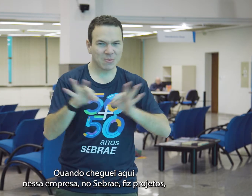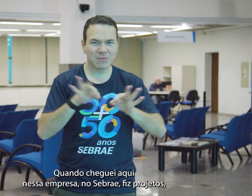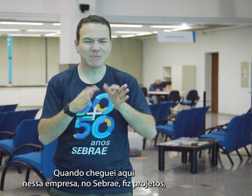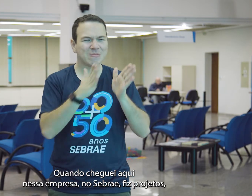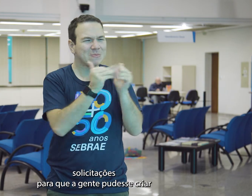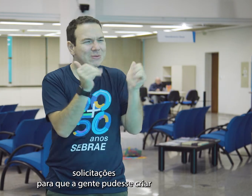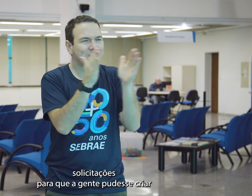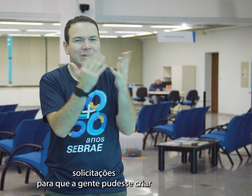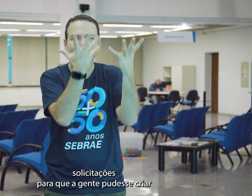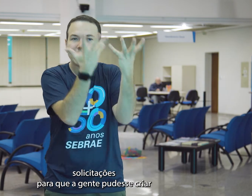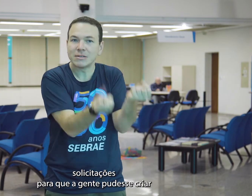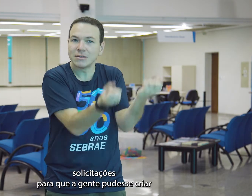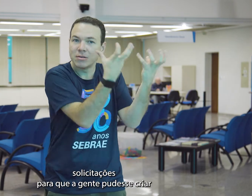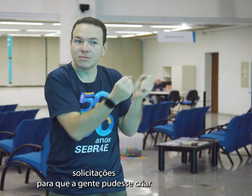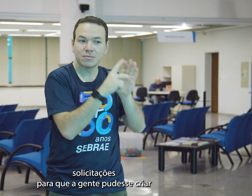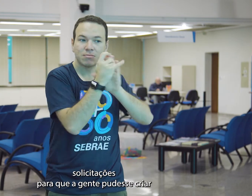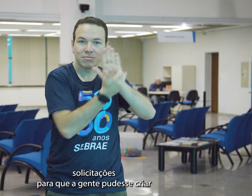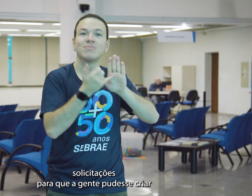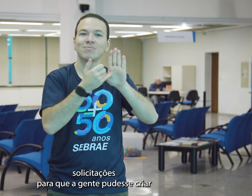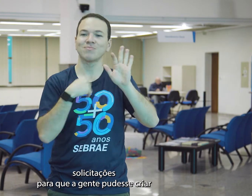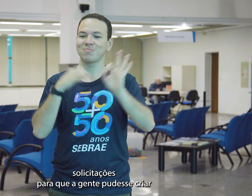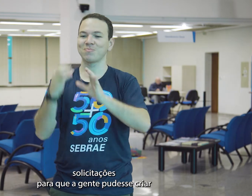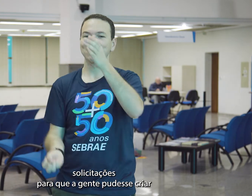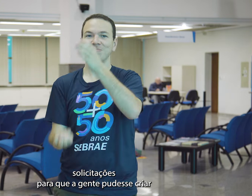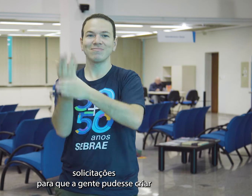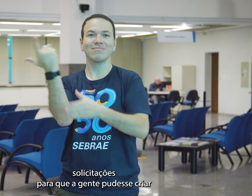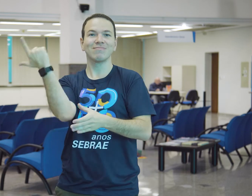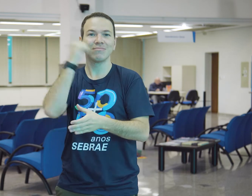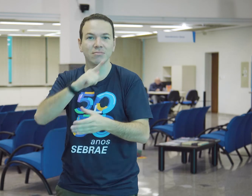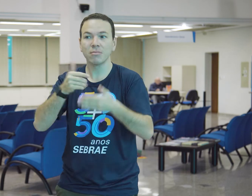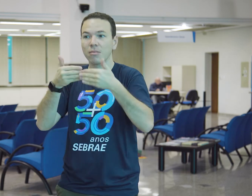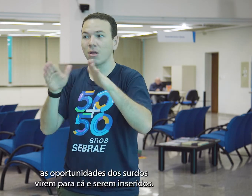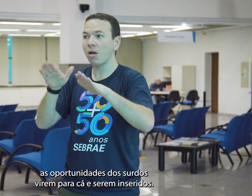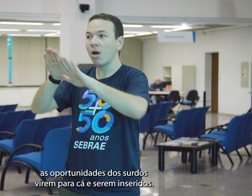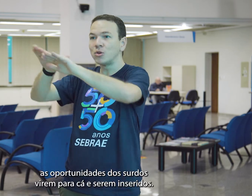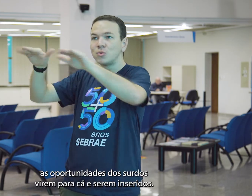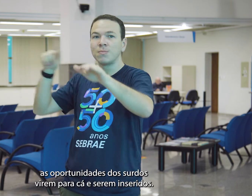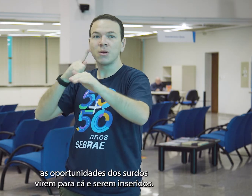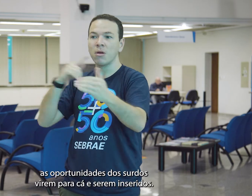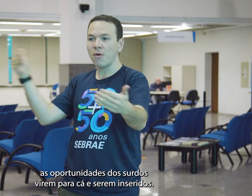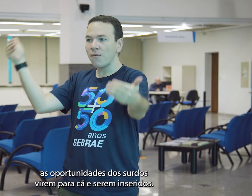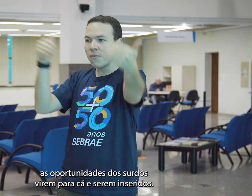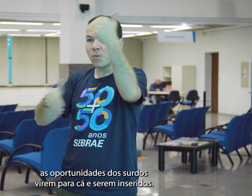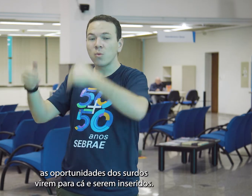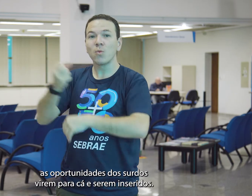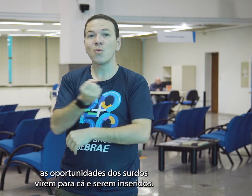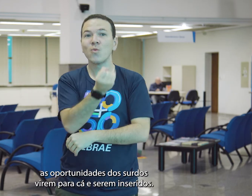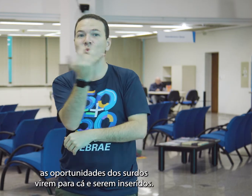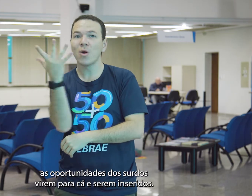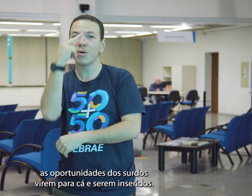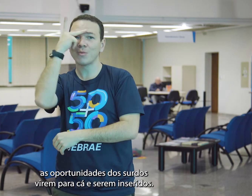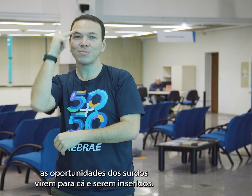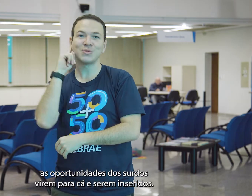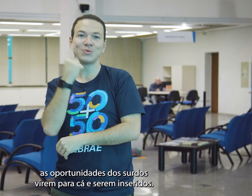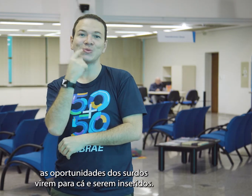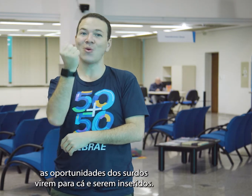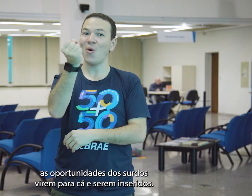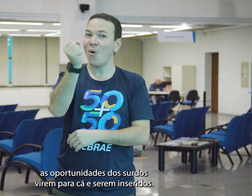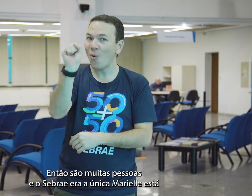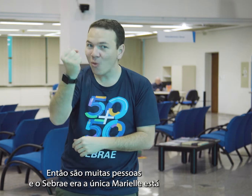projetos, solicitações para que a gente pudesse criar as oportunidades dos surdos virem para cá e serem inseridos. Então,